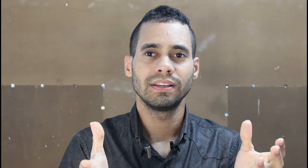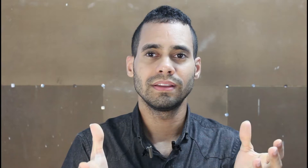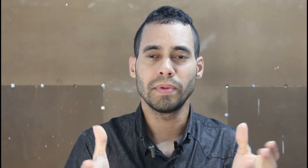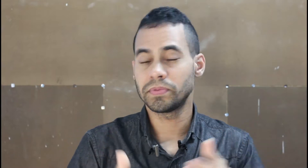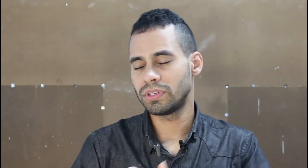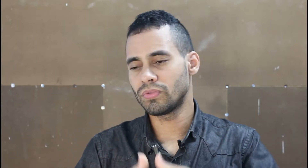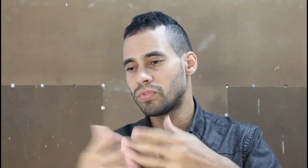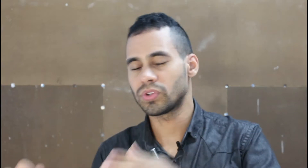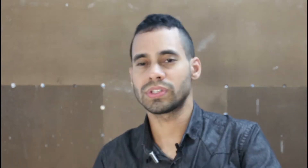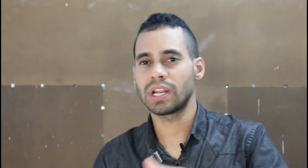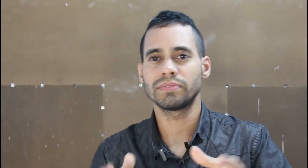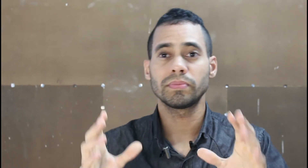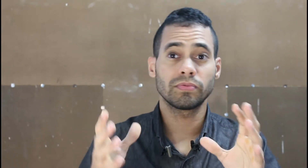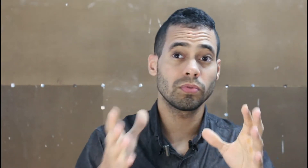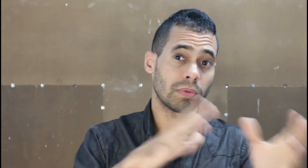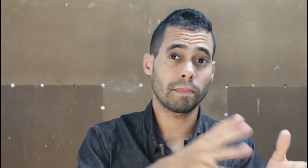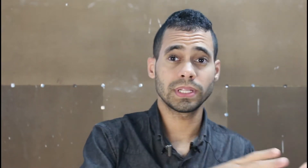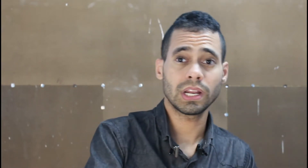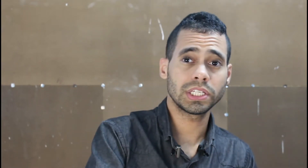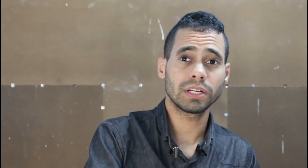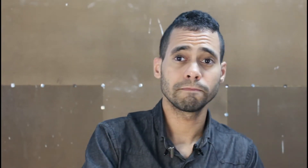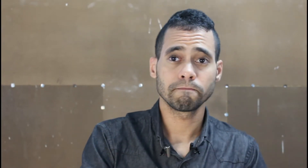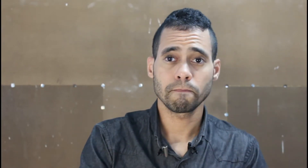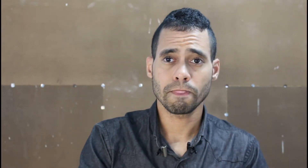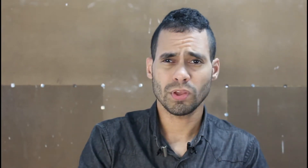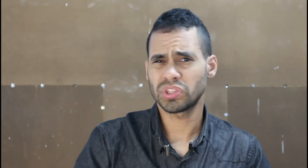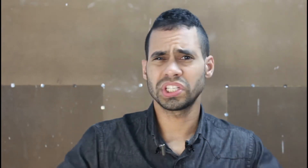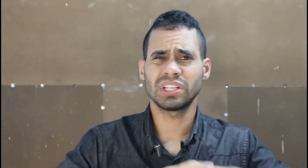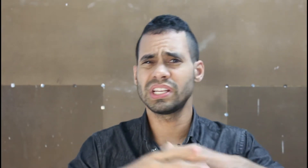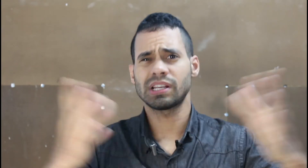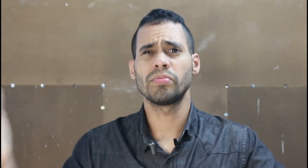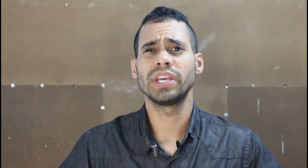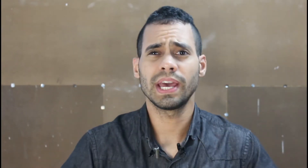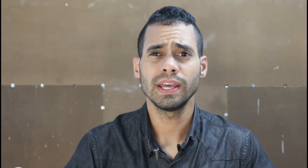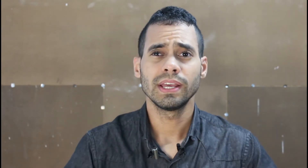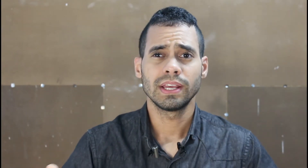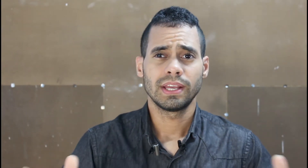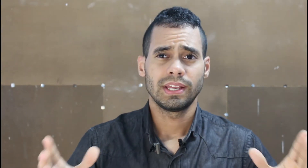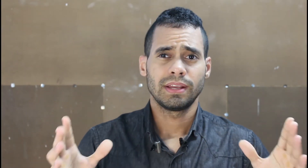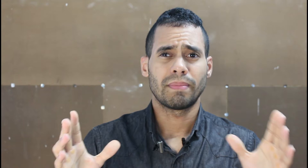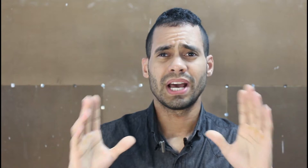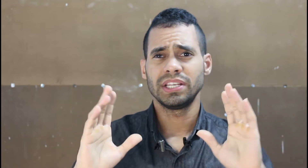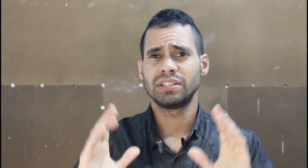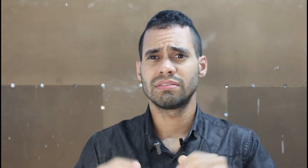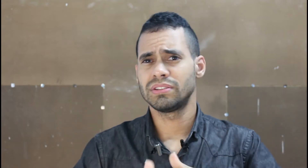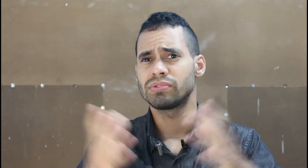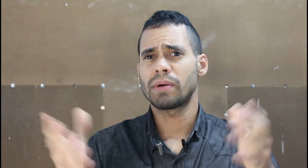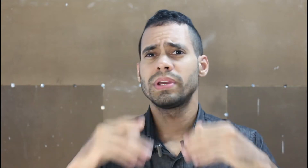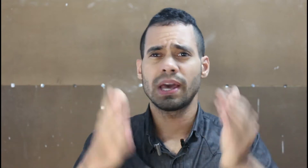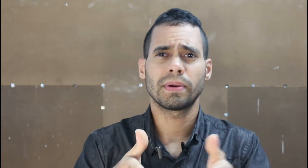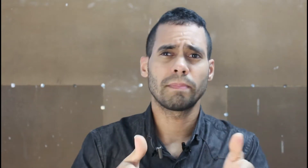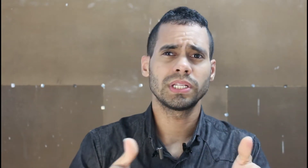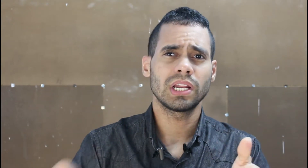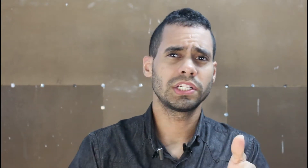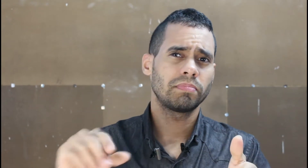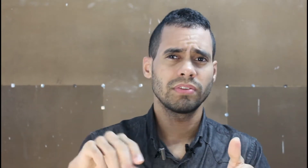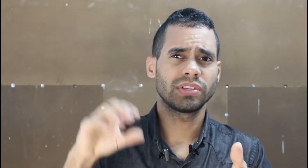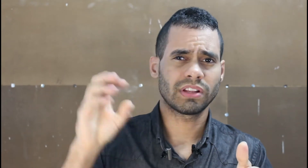Mesmo que não for socialista, não for capitalista, ou tem gente que nem sabe o que é, mas se não sabe o que é capitalista, porque você está